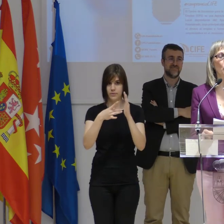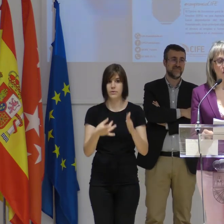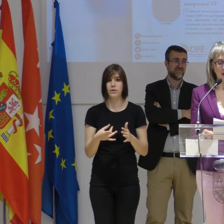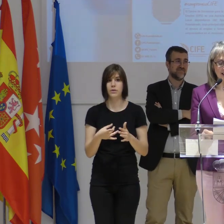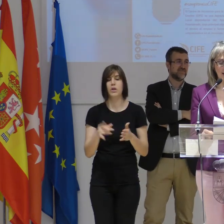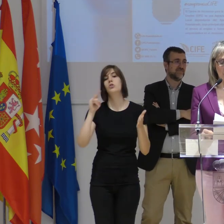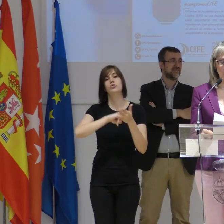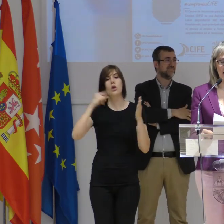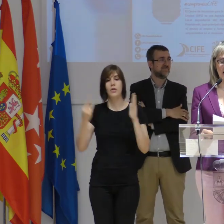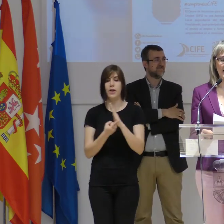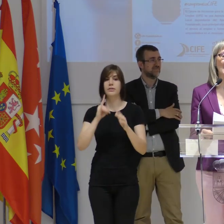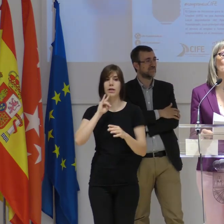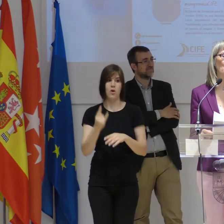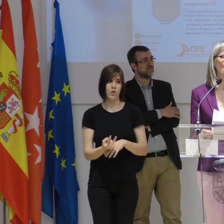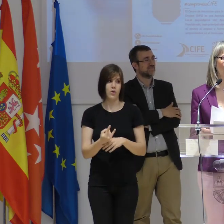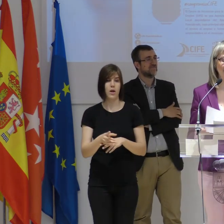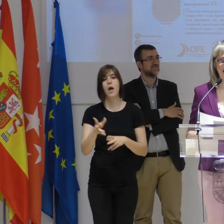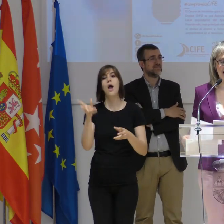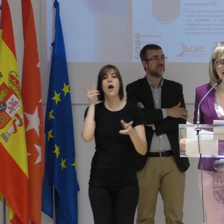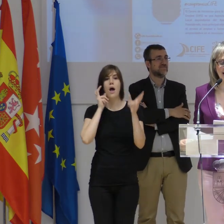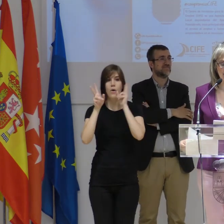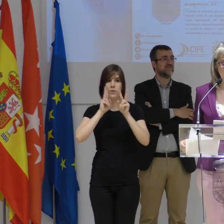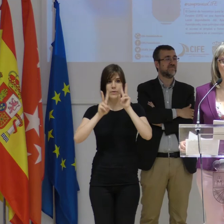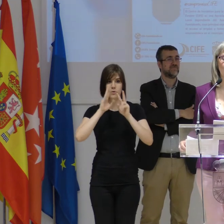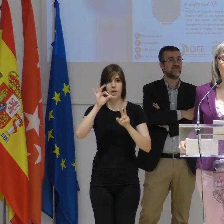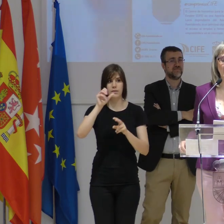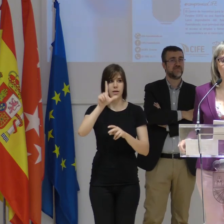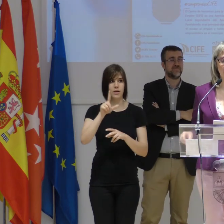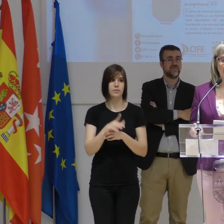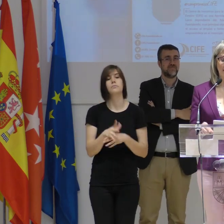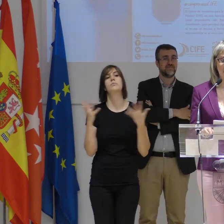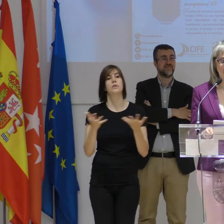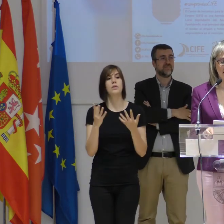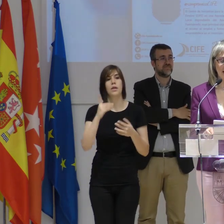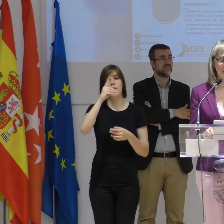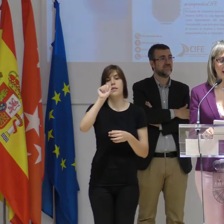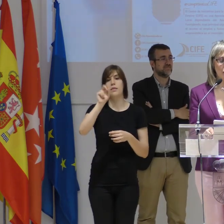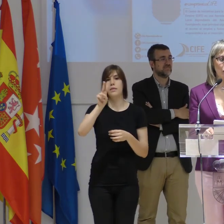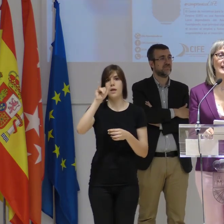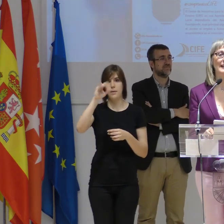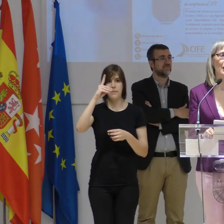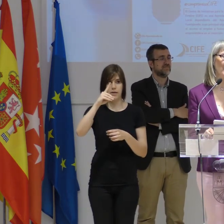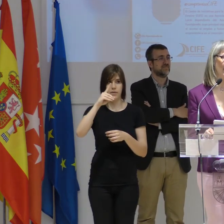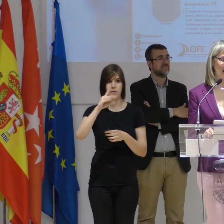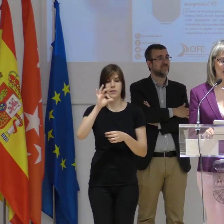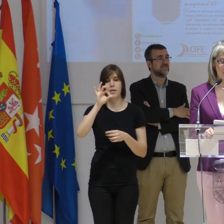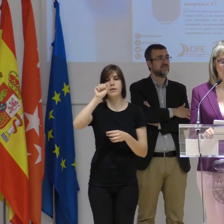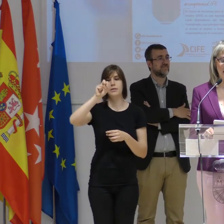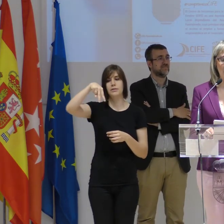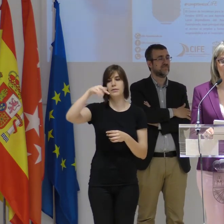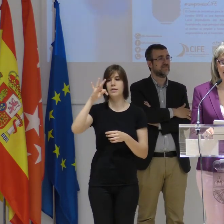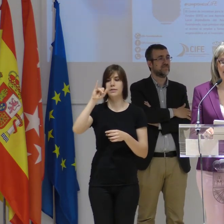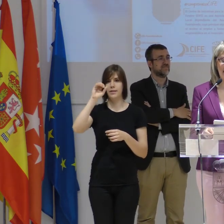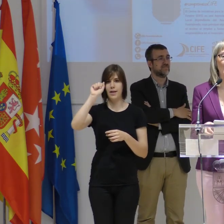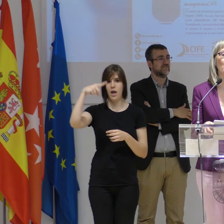Soluciones Tecnológicas y Audiovisuales SL. Sus promotores son David Aranda Caballero, Santiago Aranda Caballero